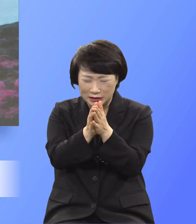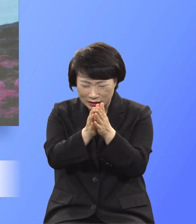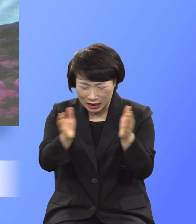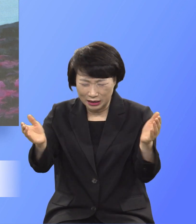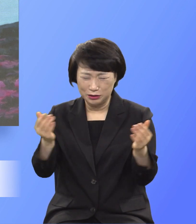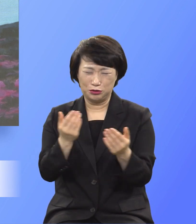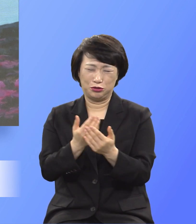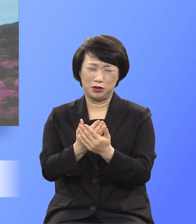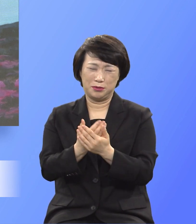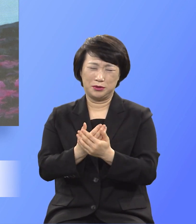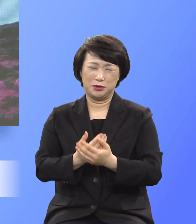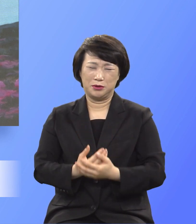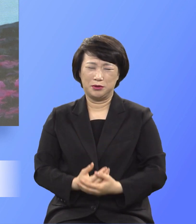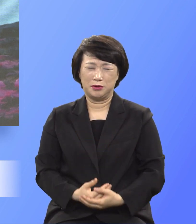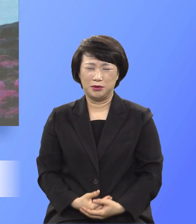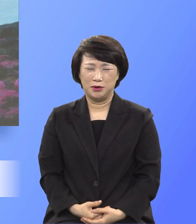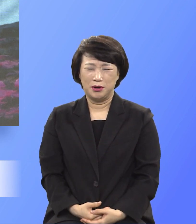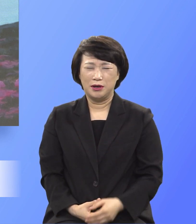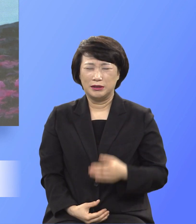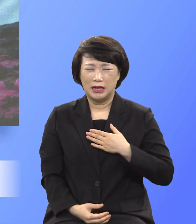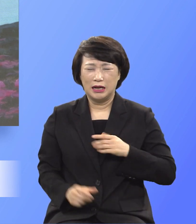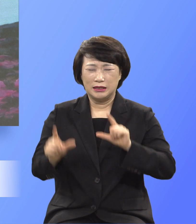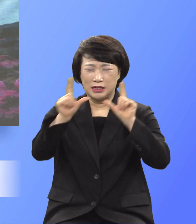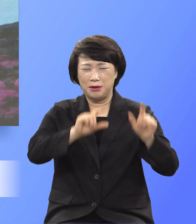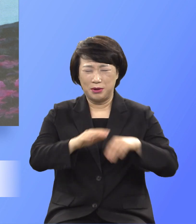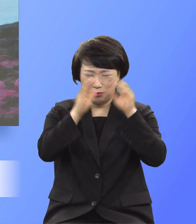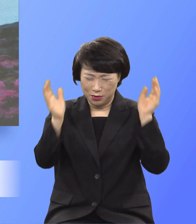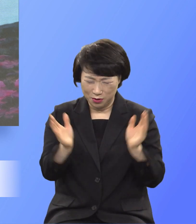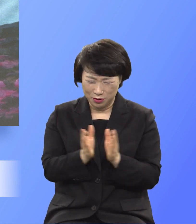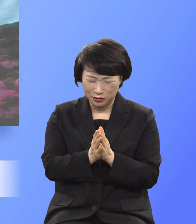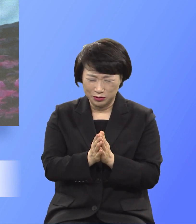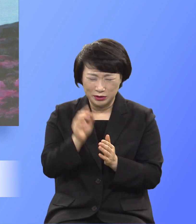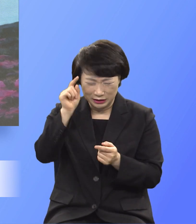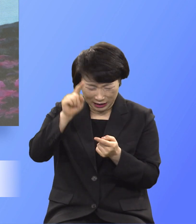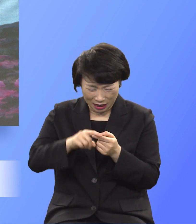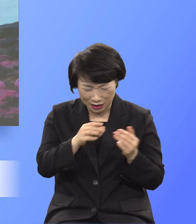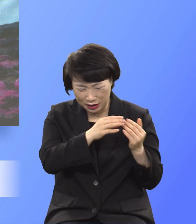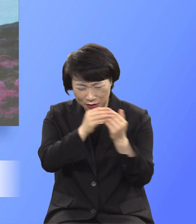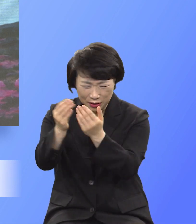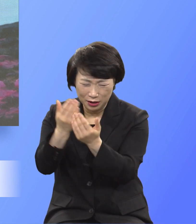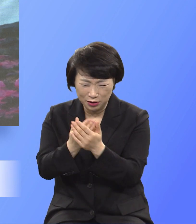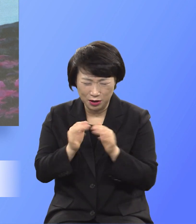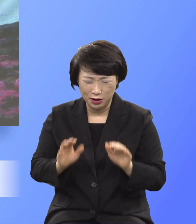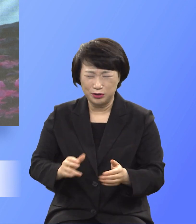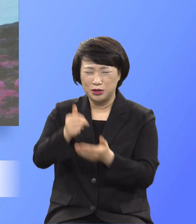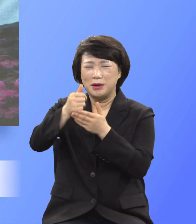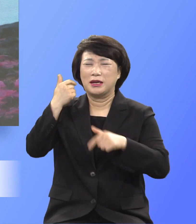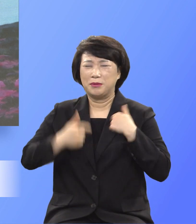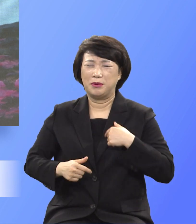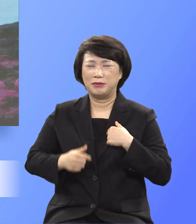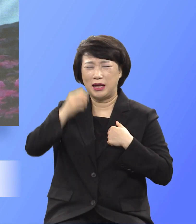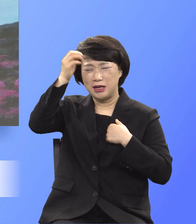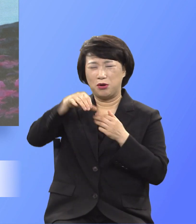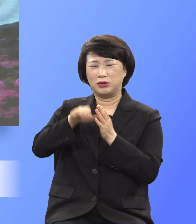도와주시옵시고 내 삶이 전개되게 하소서 주님의 기쁨이오 내 영혼의 복이 되게